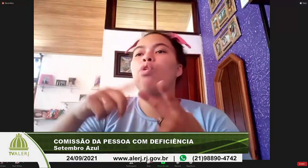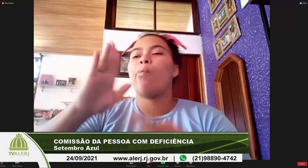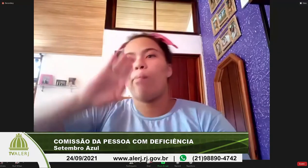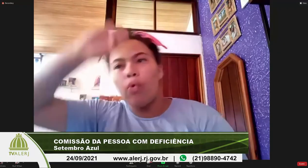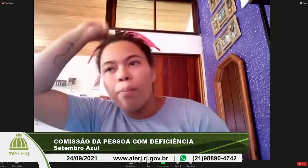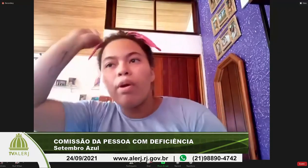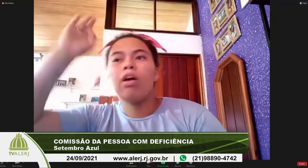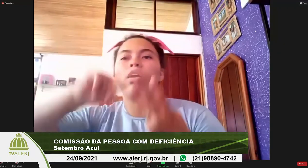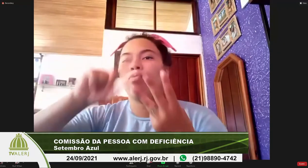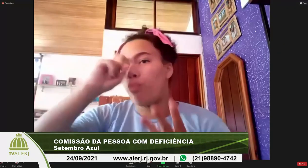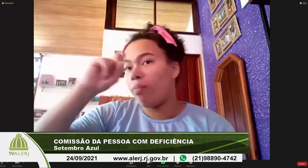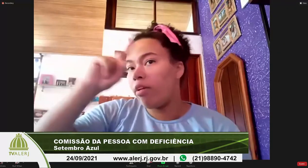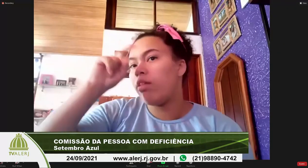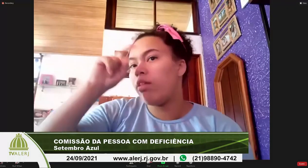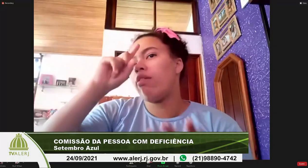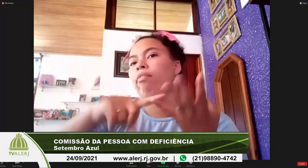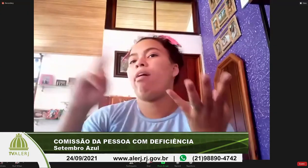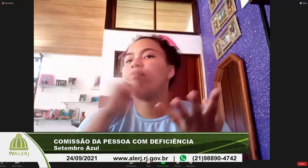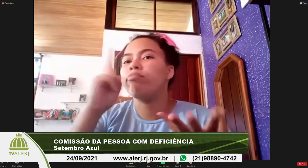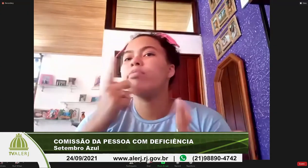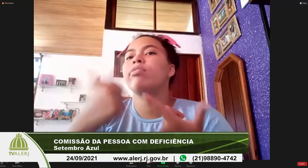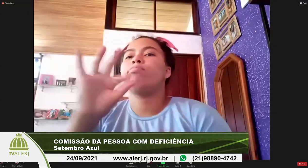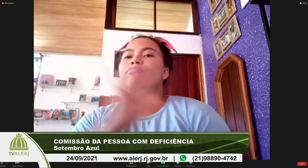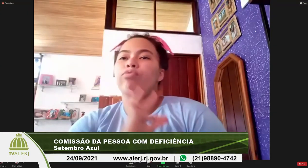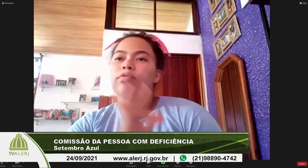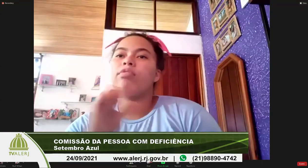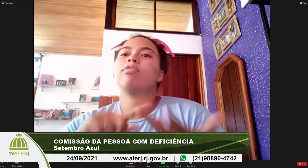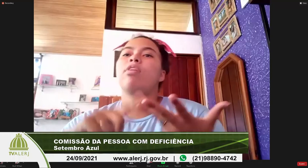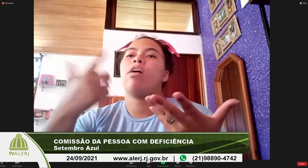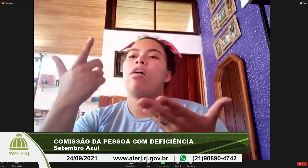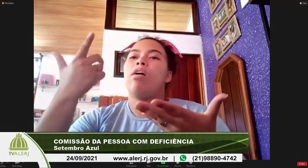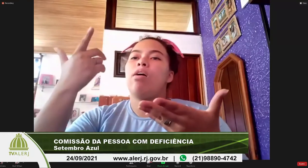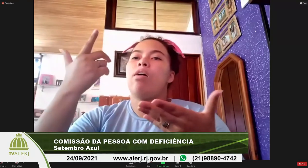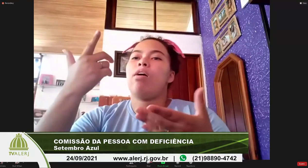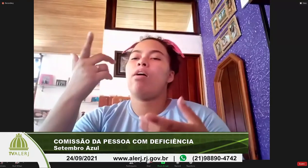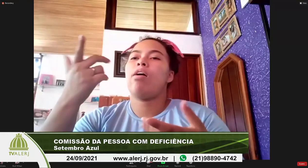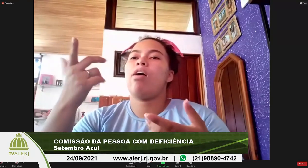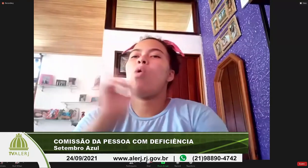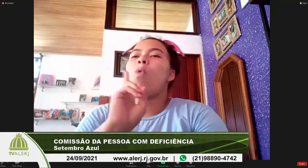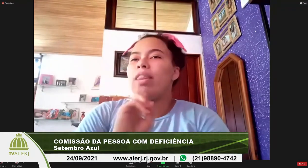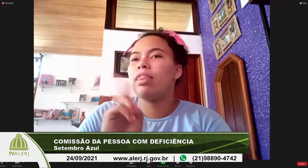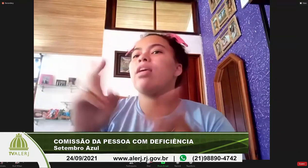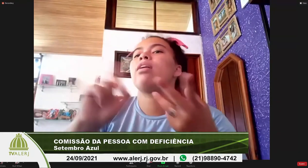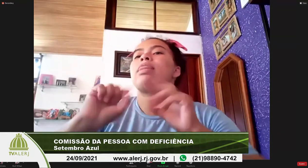SAMU corpo de bombeiros hospitais emergência